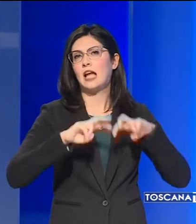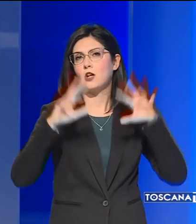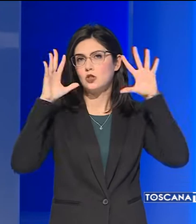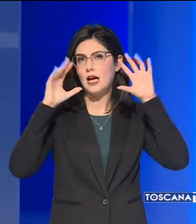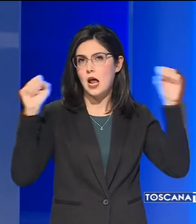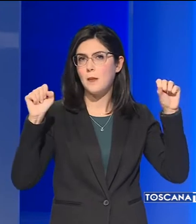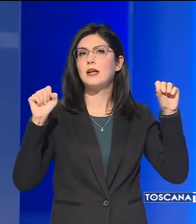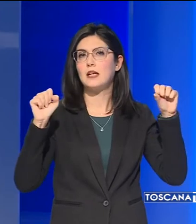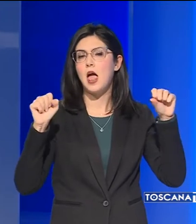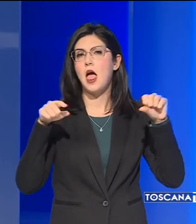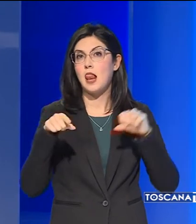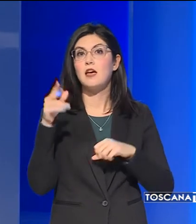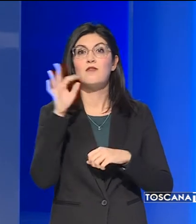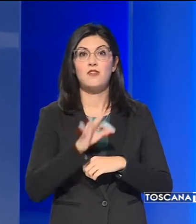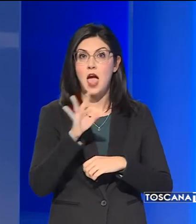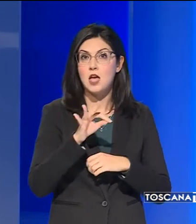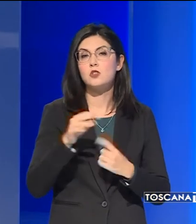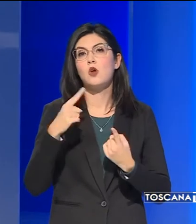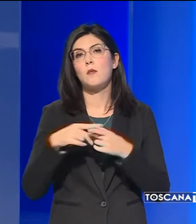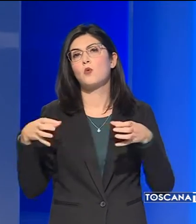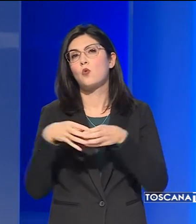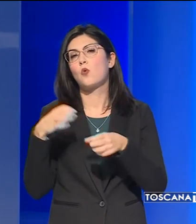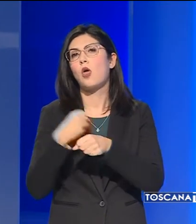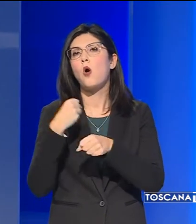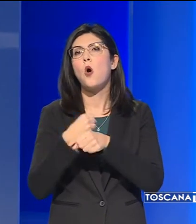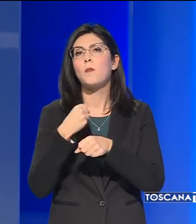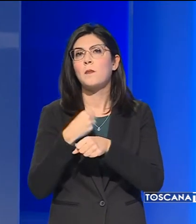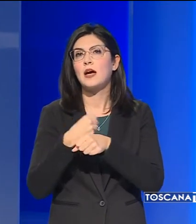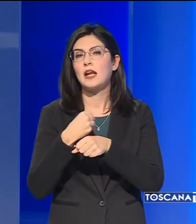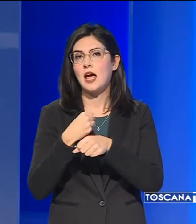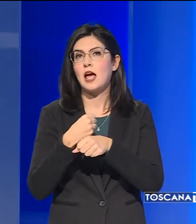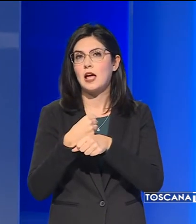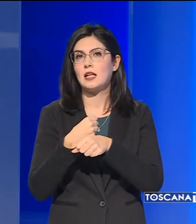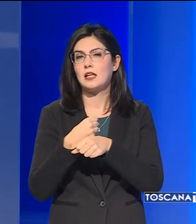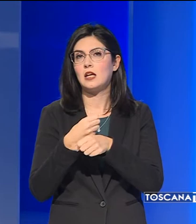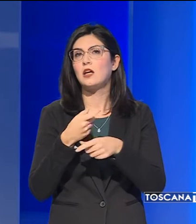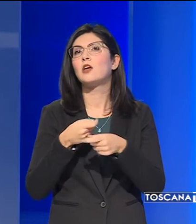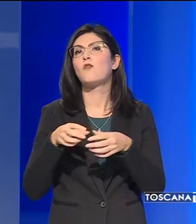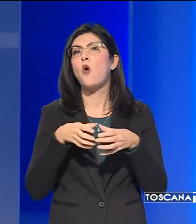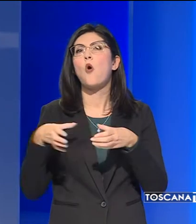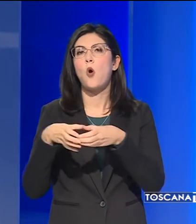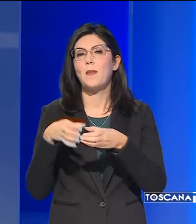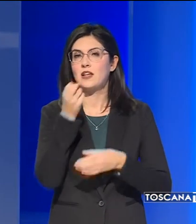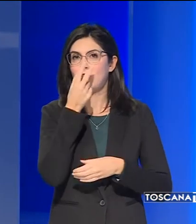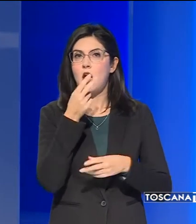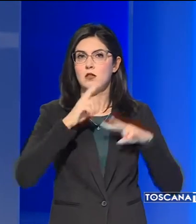carabinieri della stazione di Fiesole e del nucleo operativo della Compagnia di Firenze.